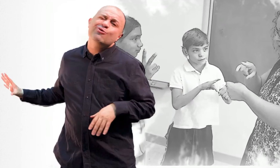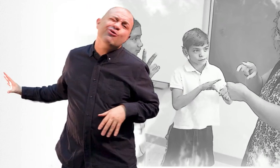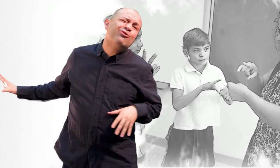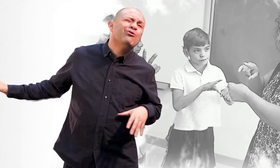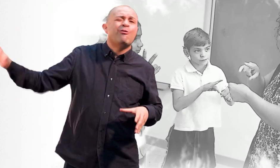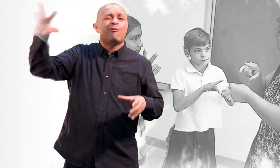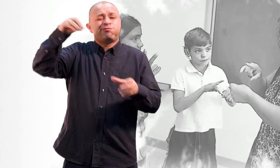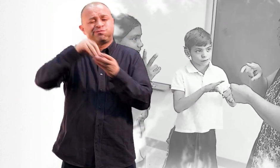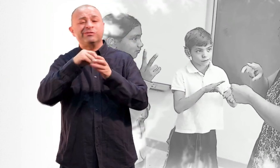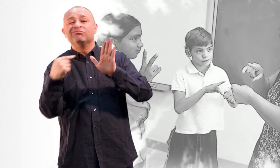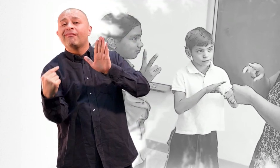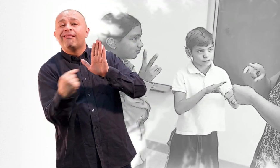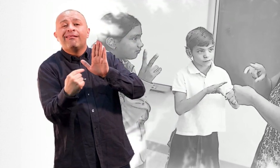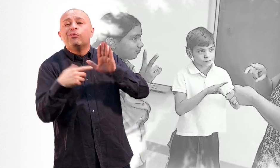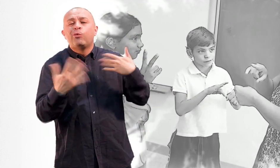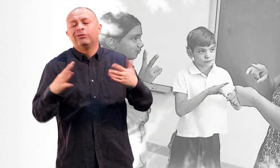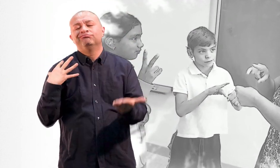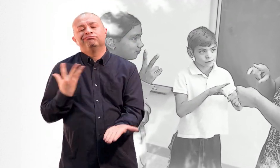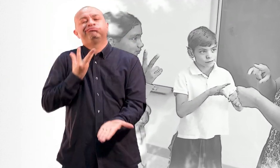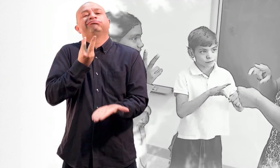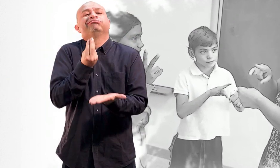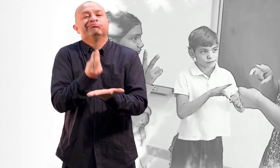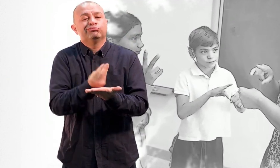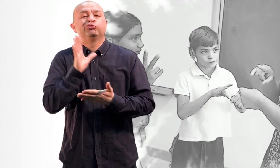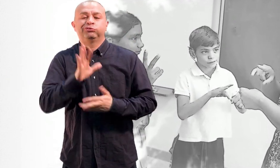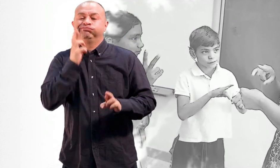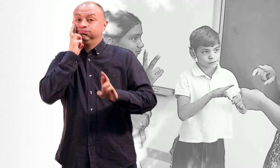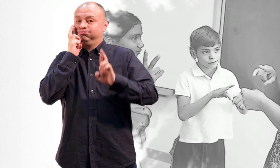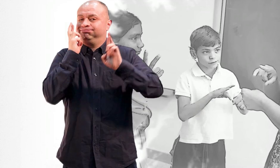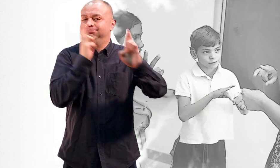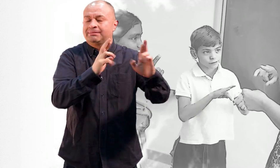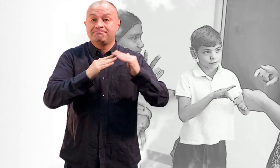todas compiladas en su obra más reconocida.